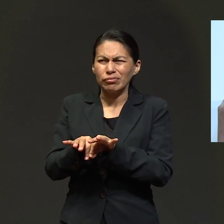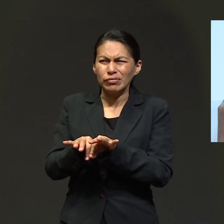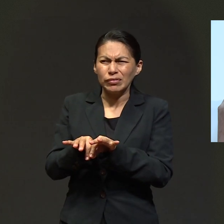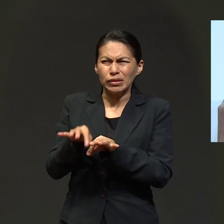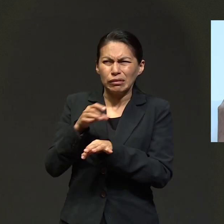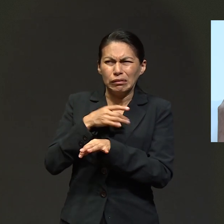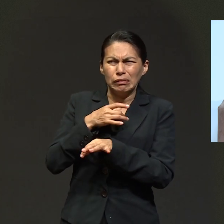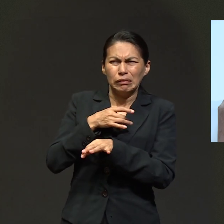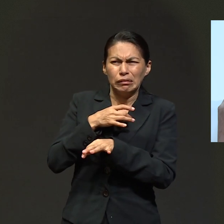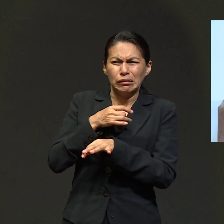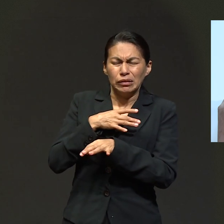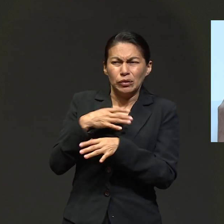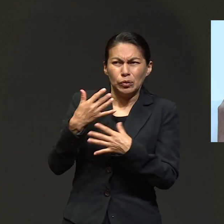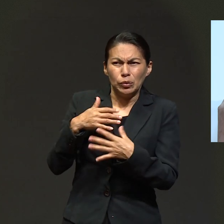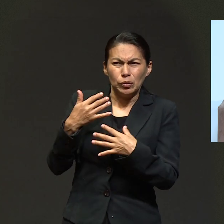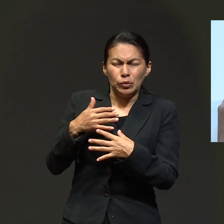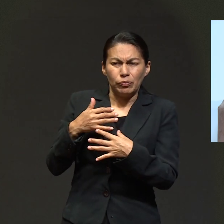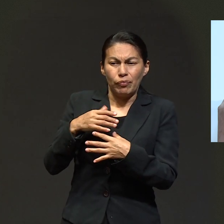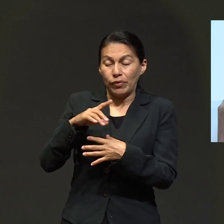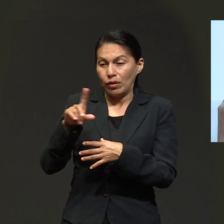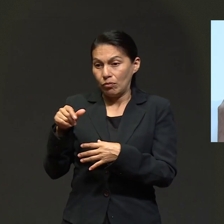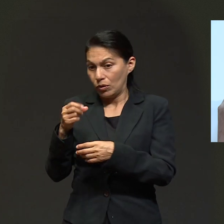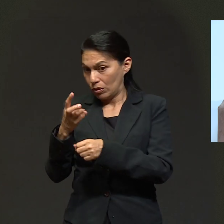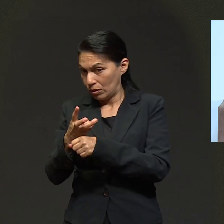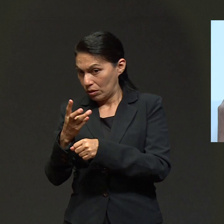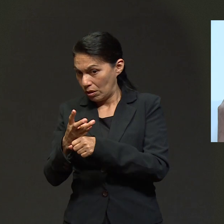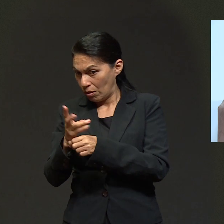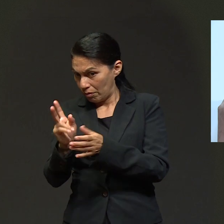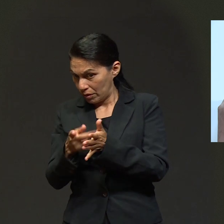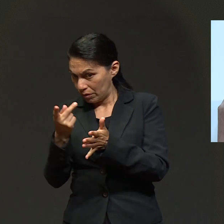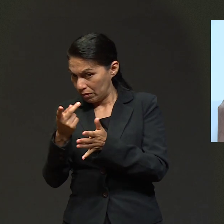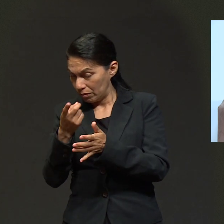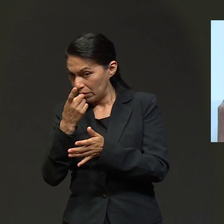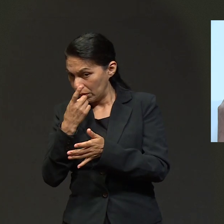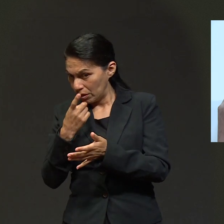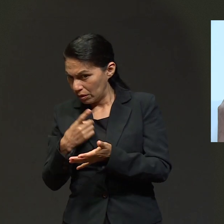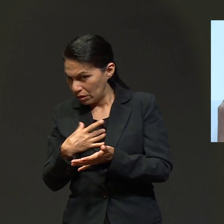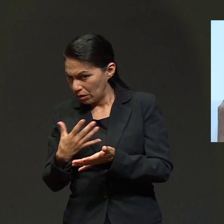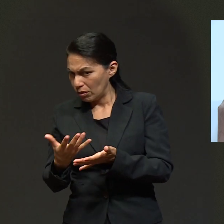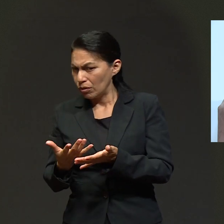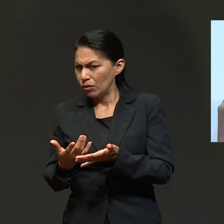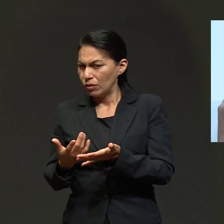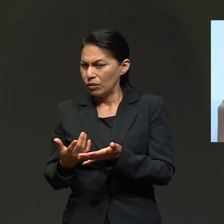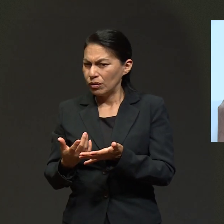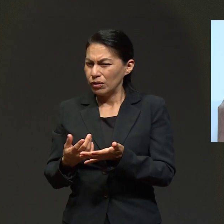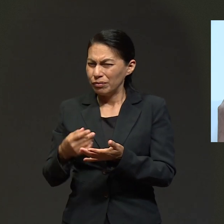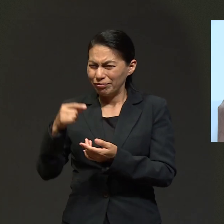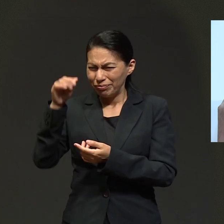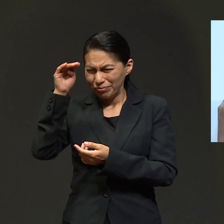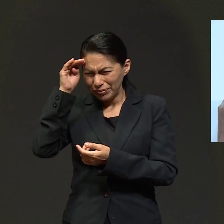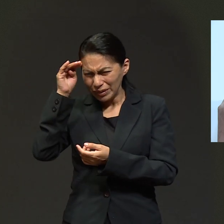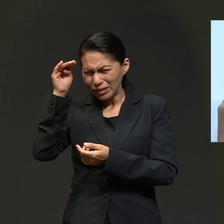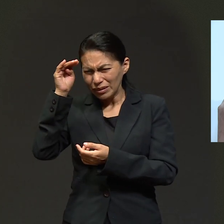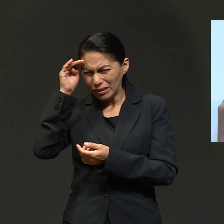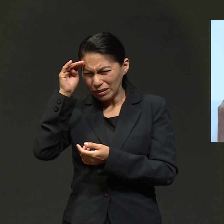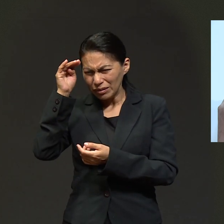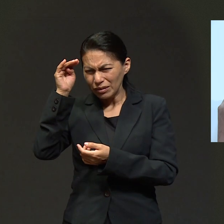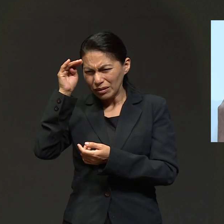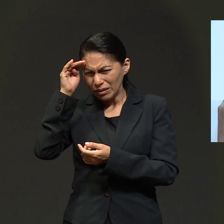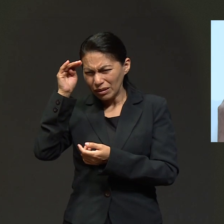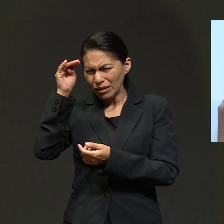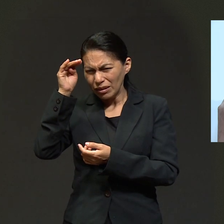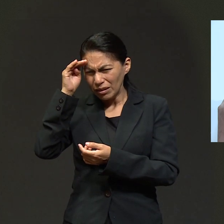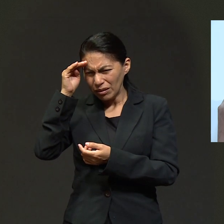importante. Y no volví a creer, simplemente me dio miedo. Hubo otra tercera vez y en esa tercera vez empezó